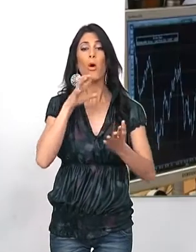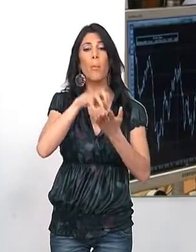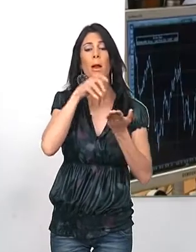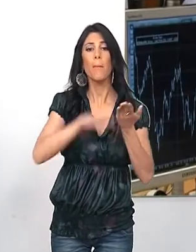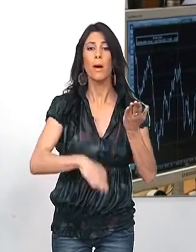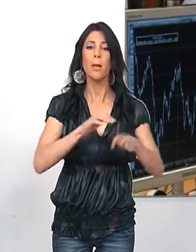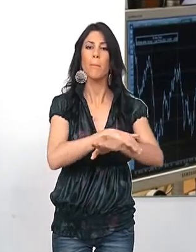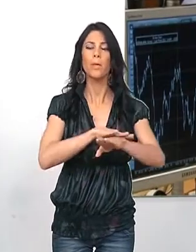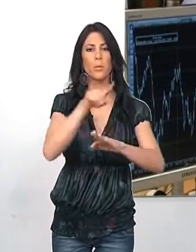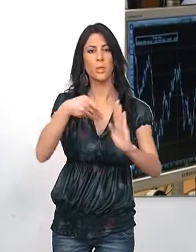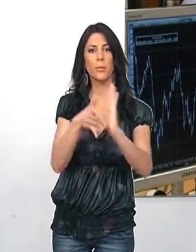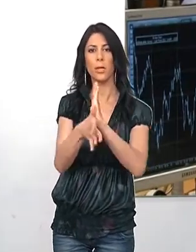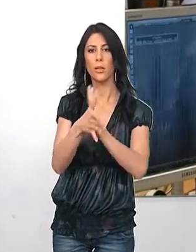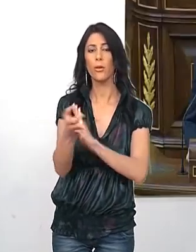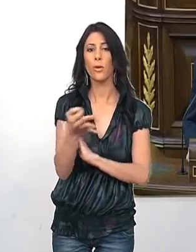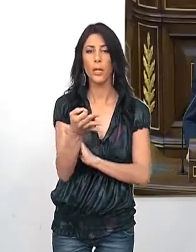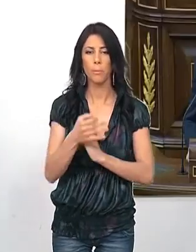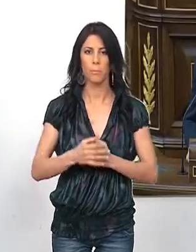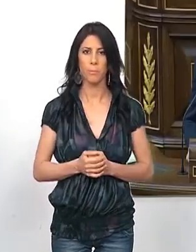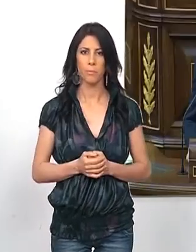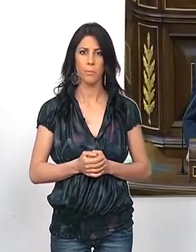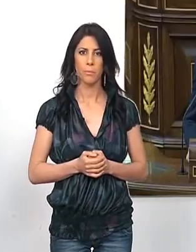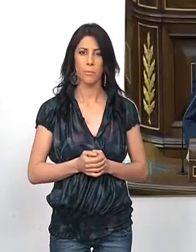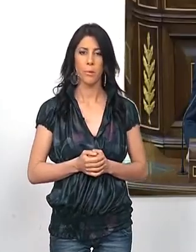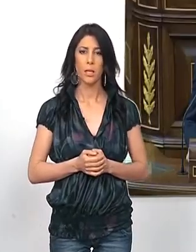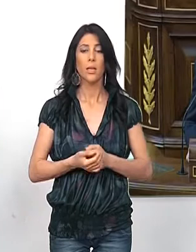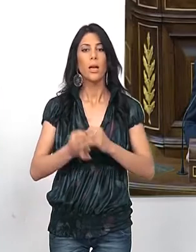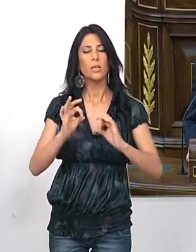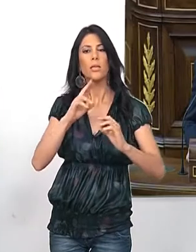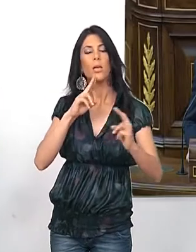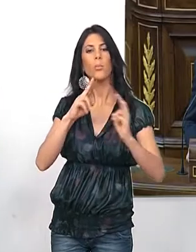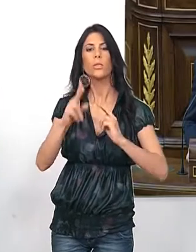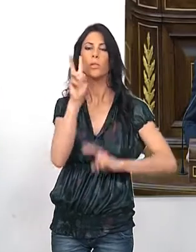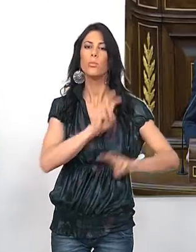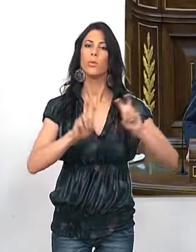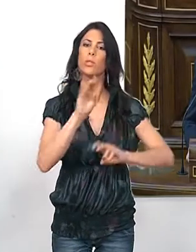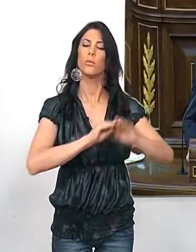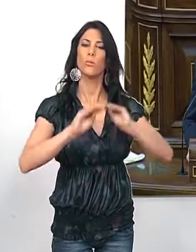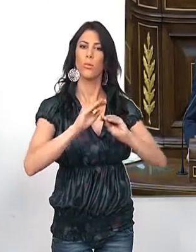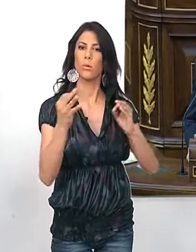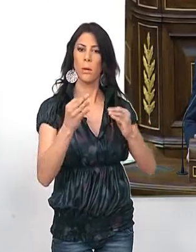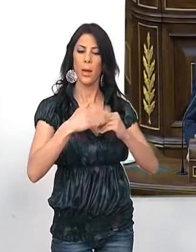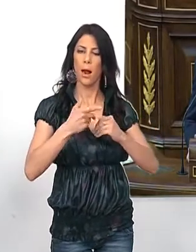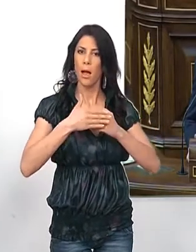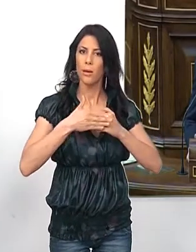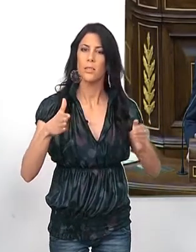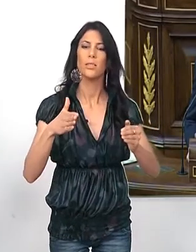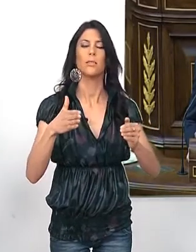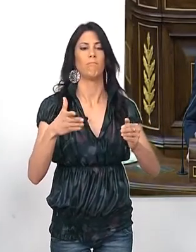Cámara Baja, el ministro ha explicado que son una respuesta que abre la puerta para resolver los